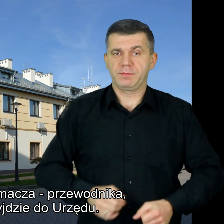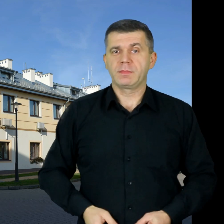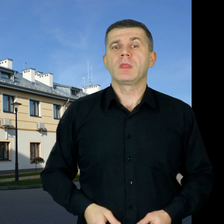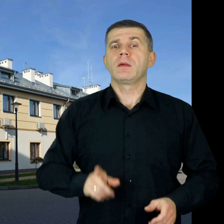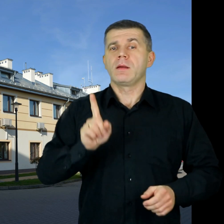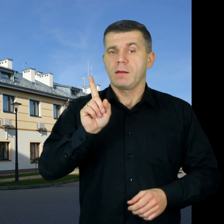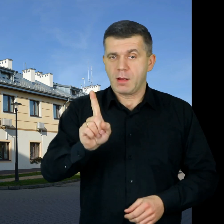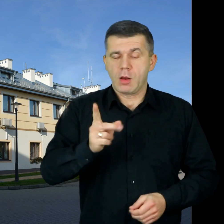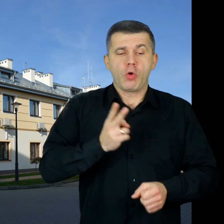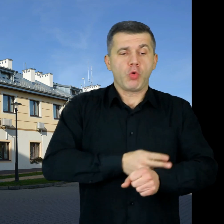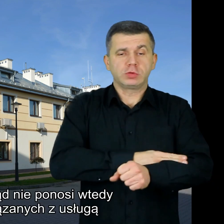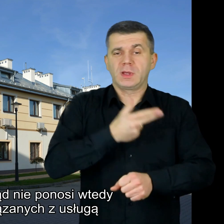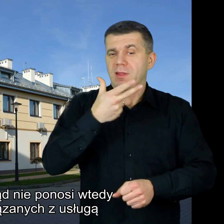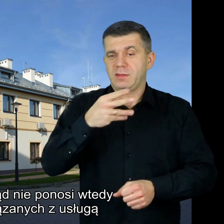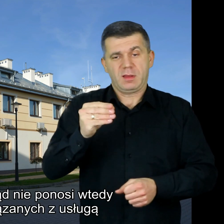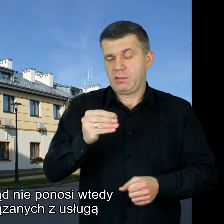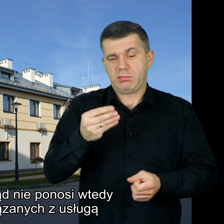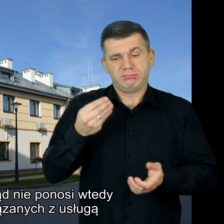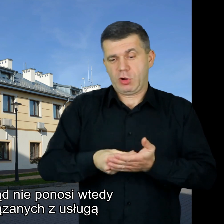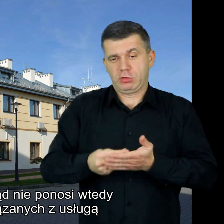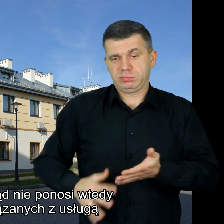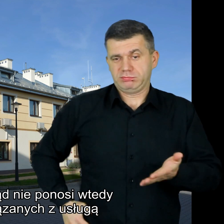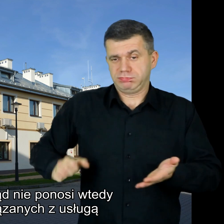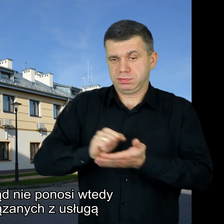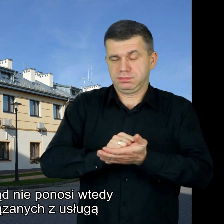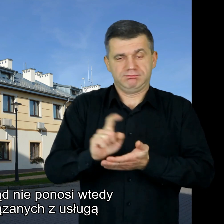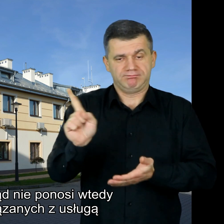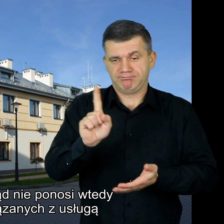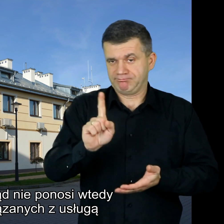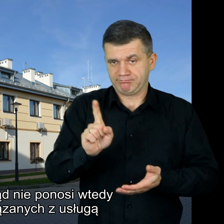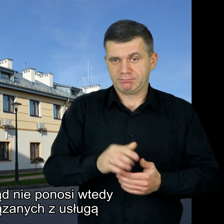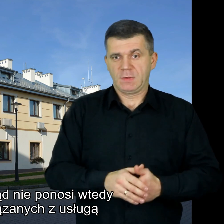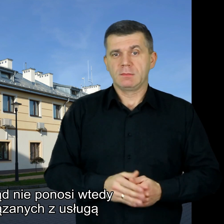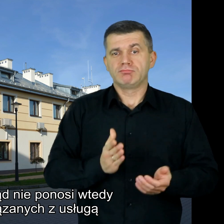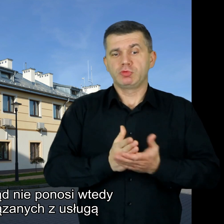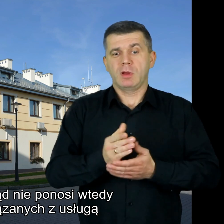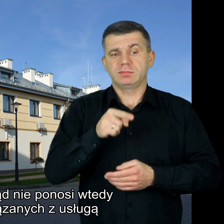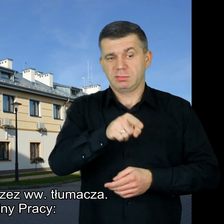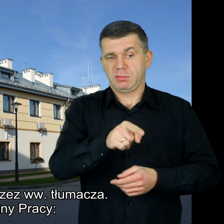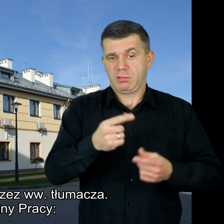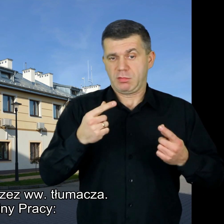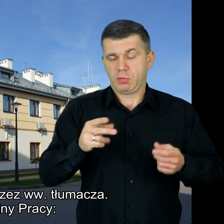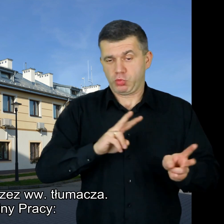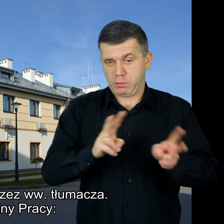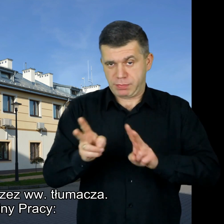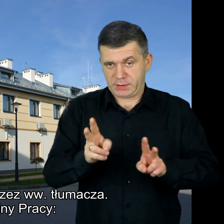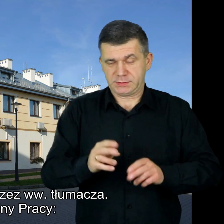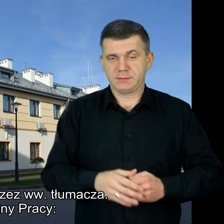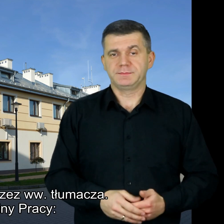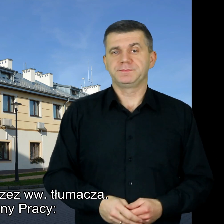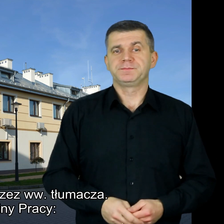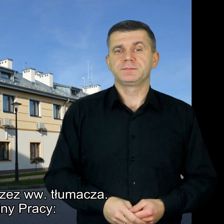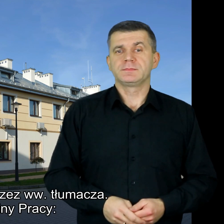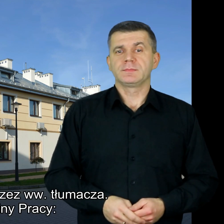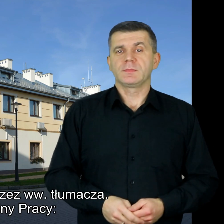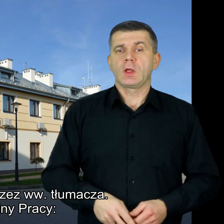Jednakże, urząd nie ponosi wtedy kosztów związanych z usługą świadczoną przez wyżej wymienionego tłumacza